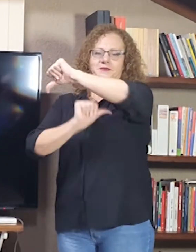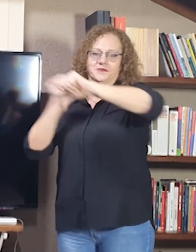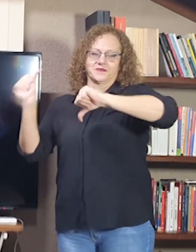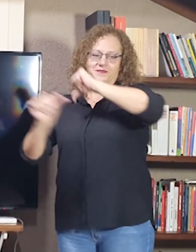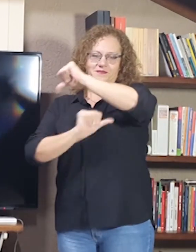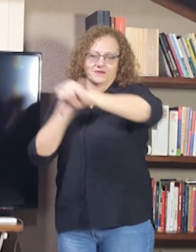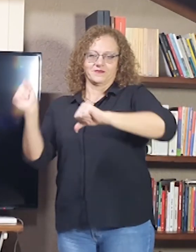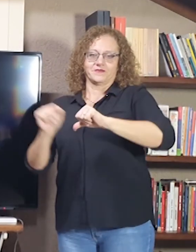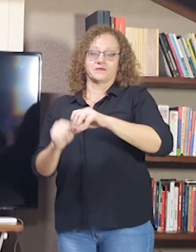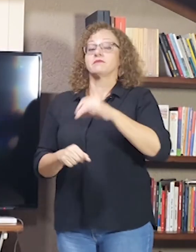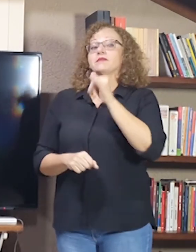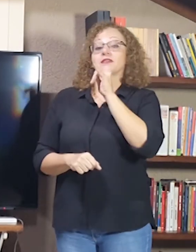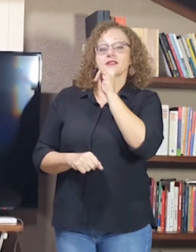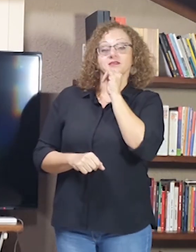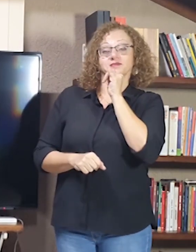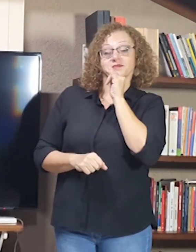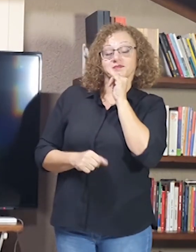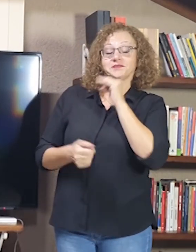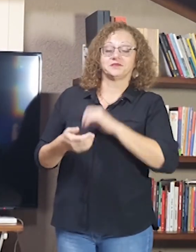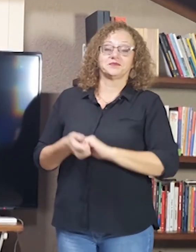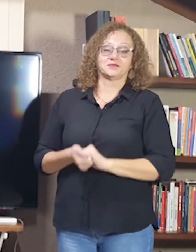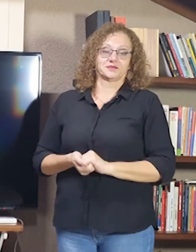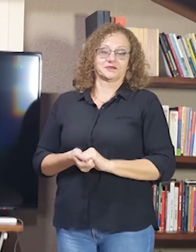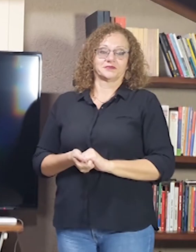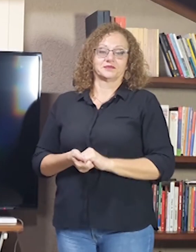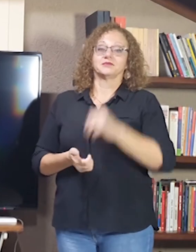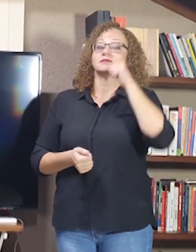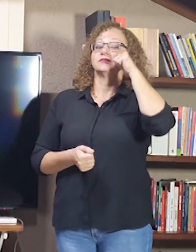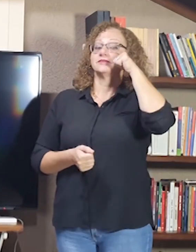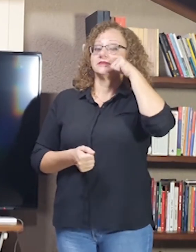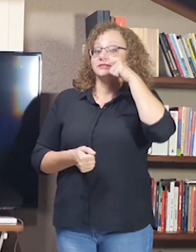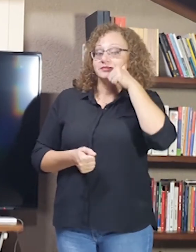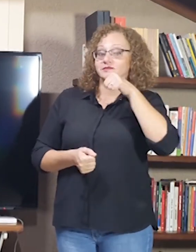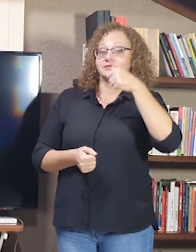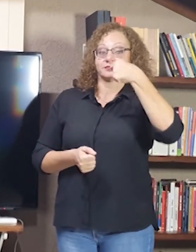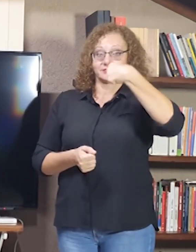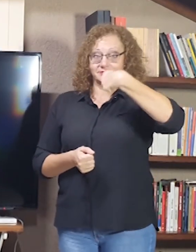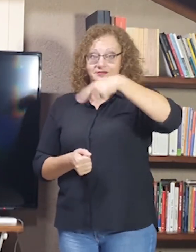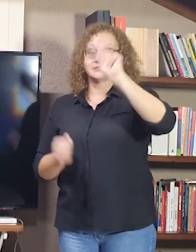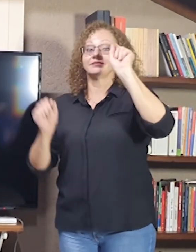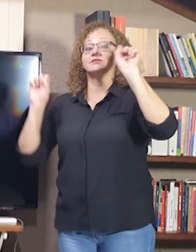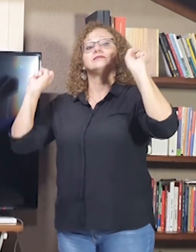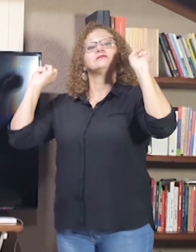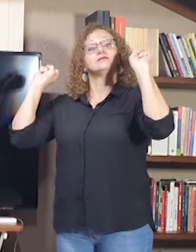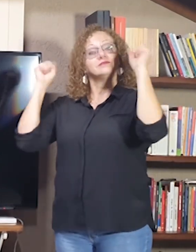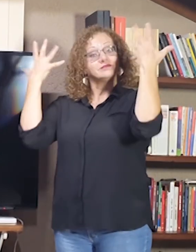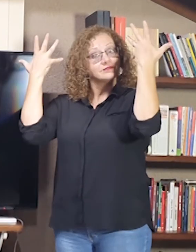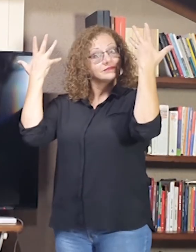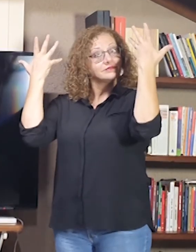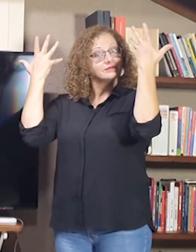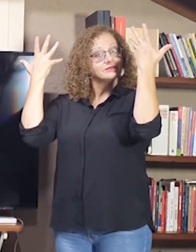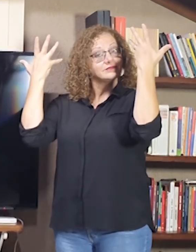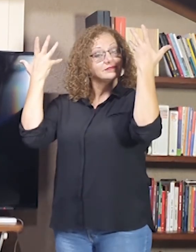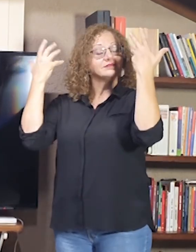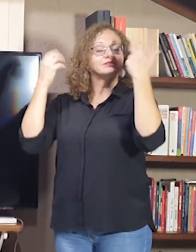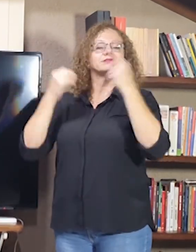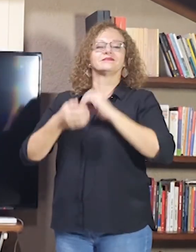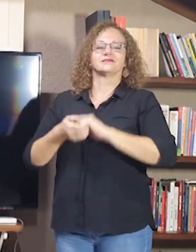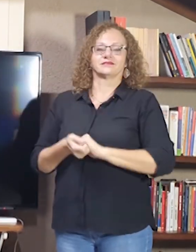no sujeito, verbo e objeto. Por exemplo, mulher, ir, show. Eu posso mudar.